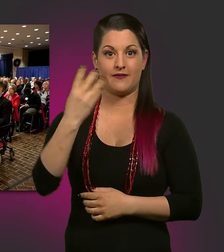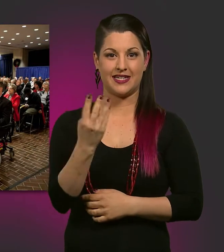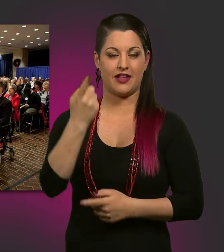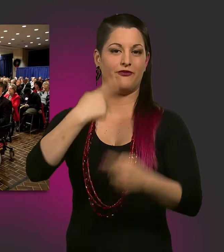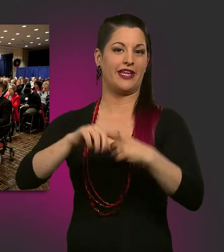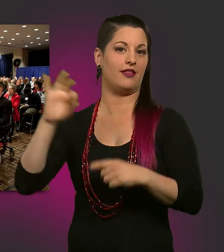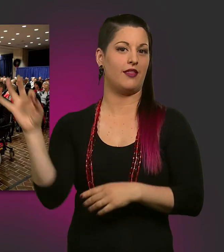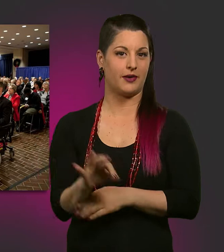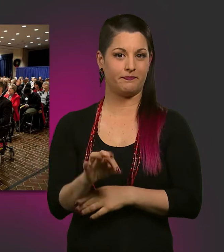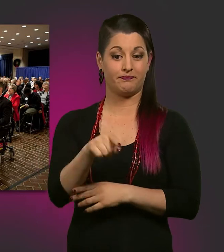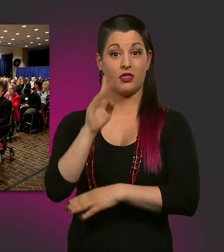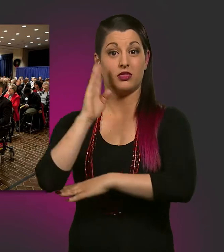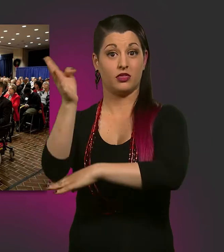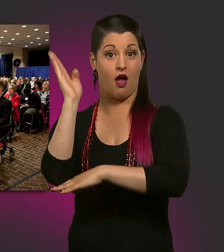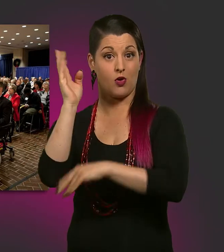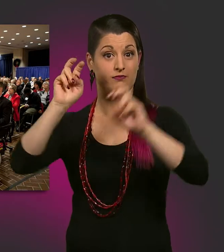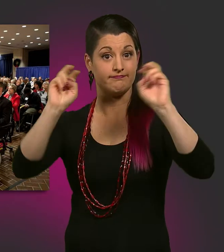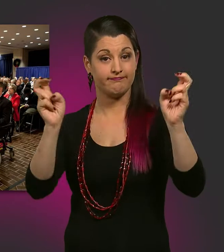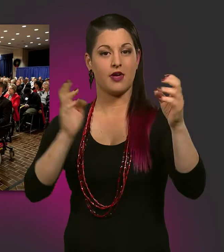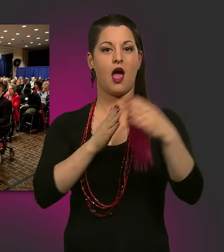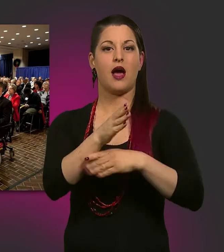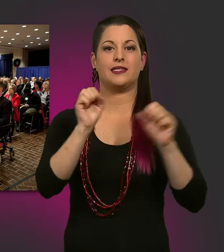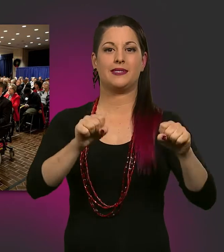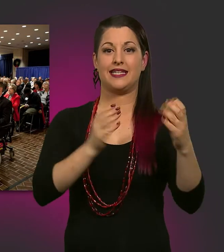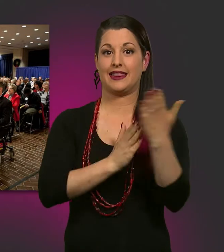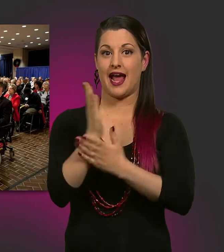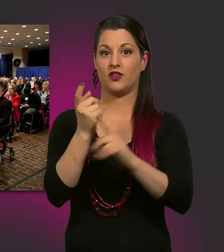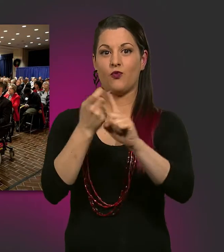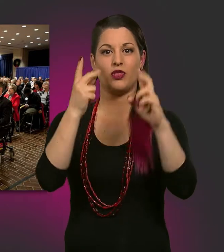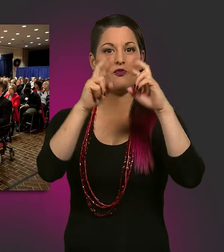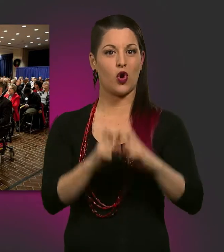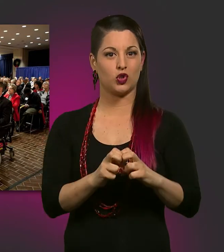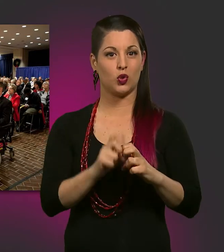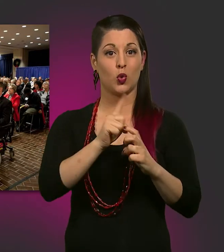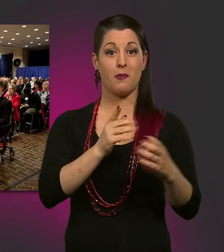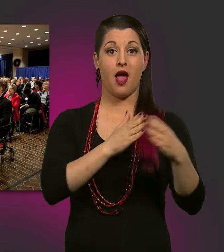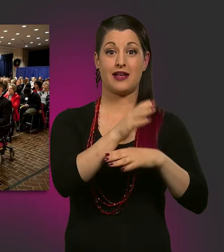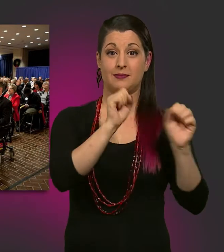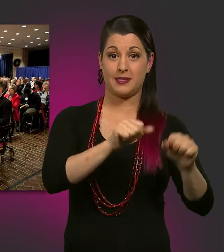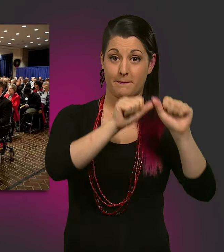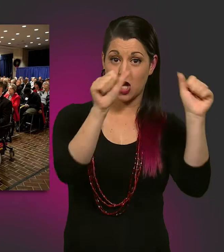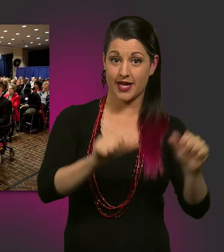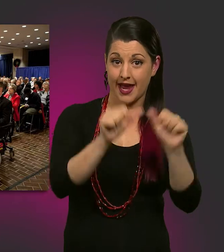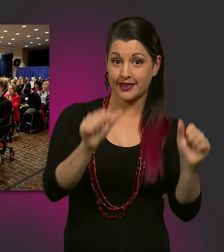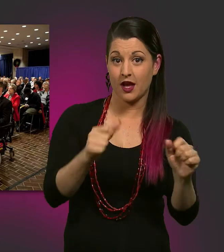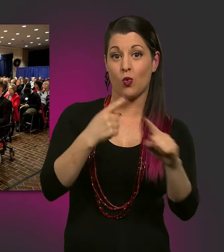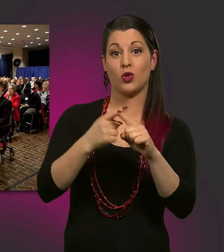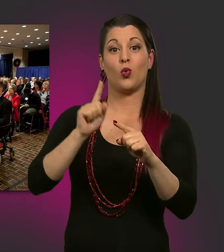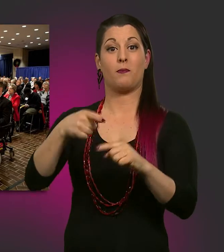Jahres ist es nun wieder soweit. Die Tagung beschäftigt sich mit Accessibility-Trends in der Forschung, verschiedenen Accessibility